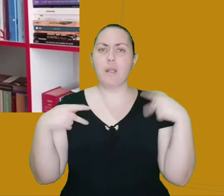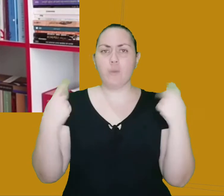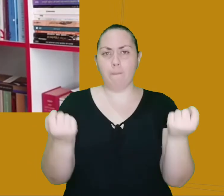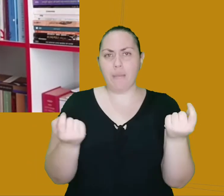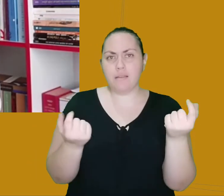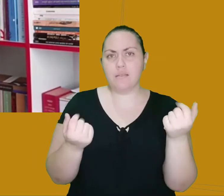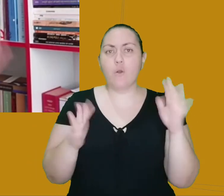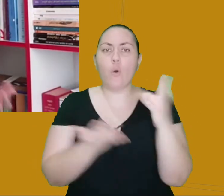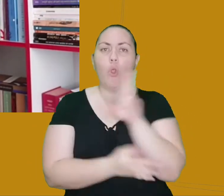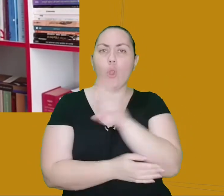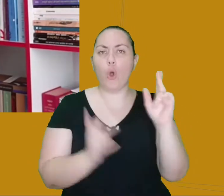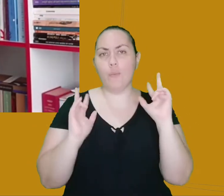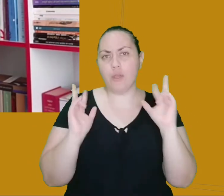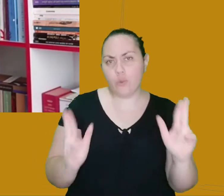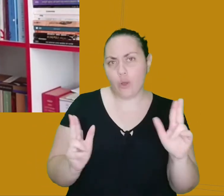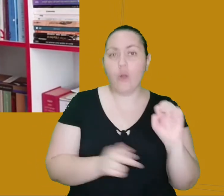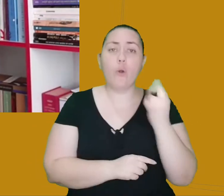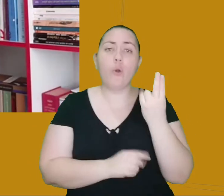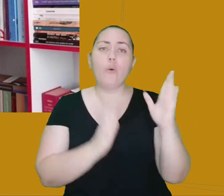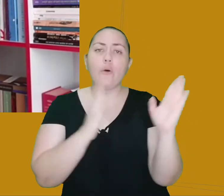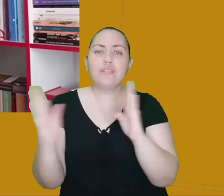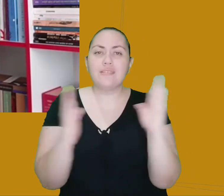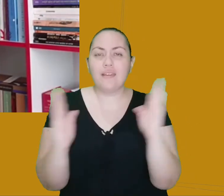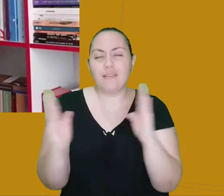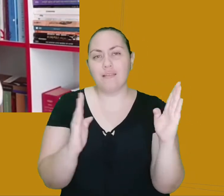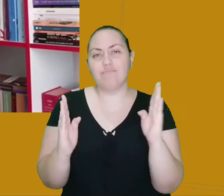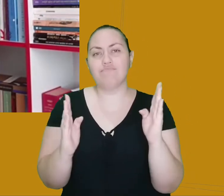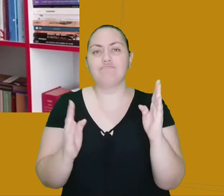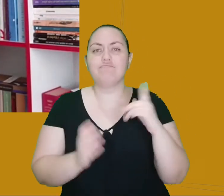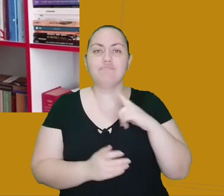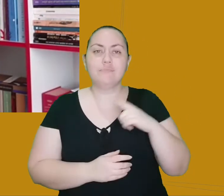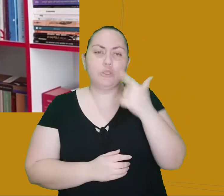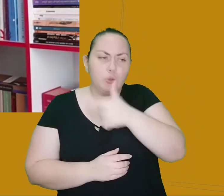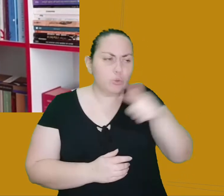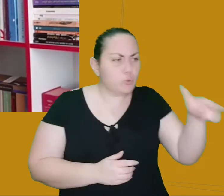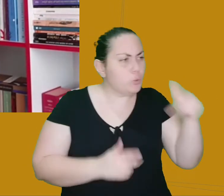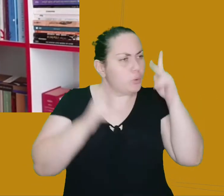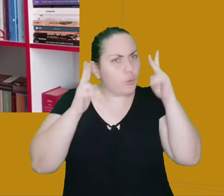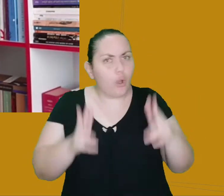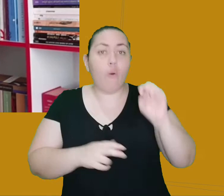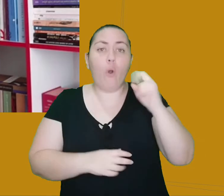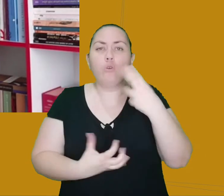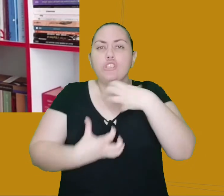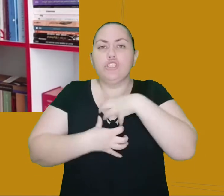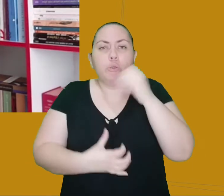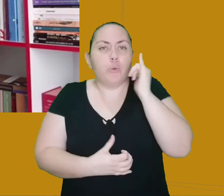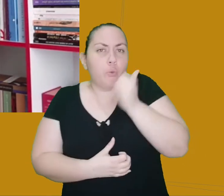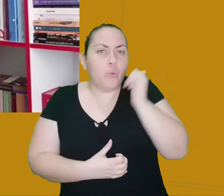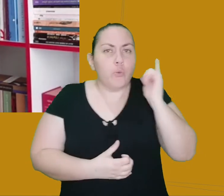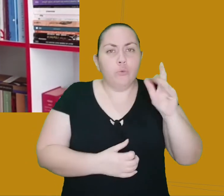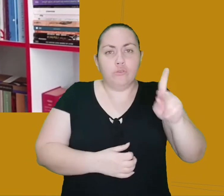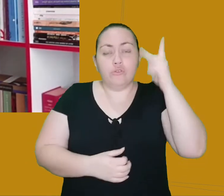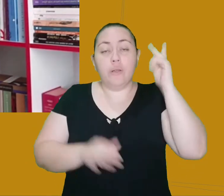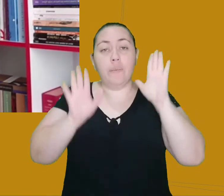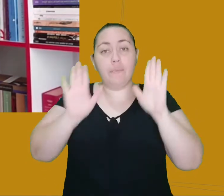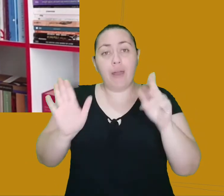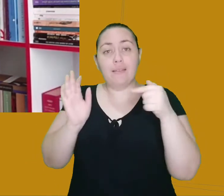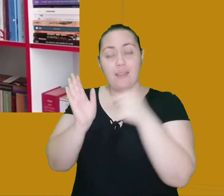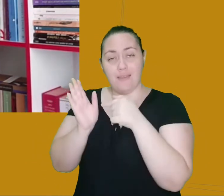nomes, em cenas que se repetem diferentes, em jeitos semelhantes de se contar uma história, mas no caso do Segredo do Bonzo,